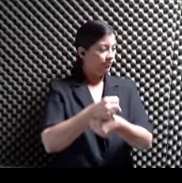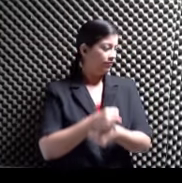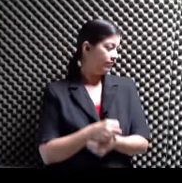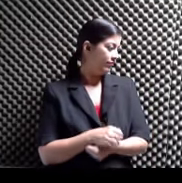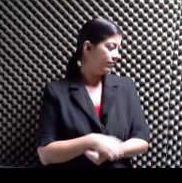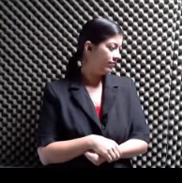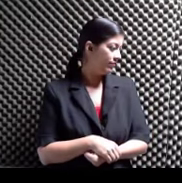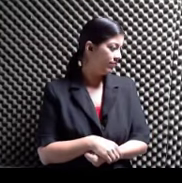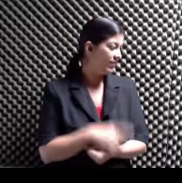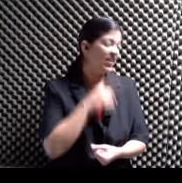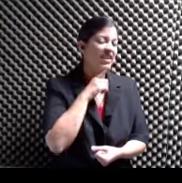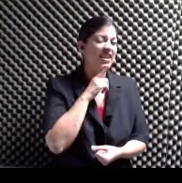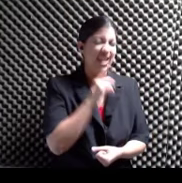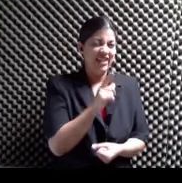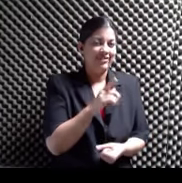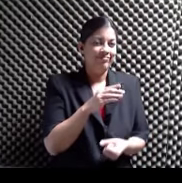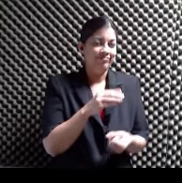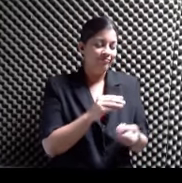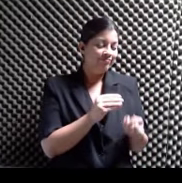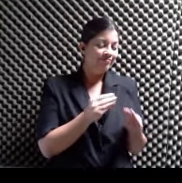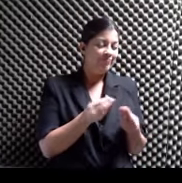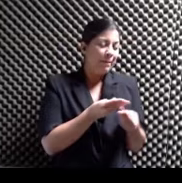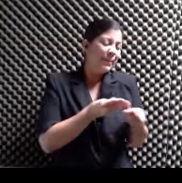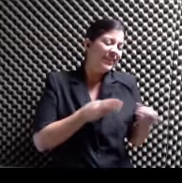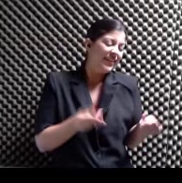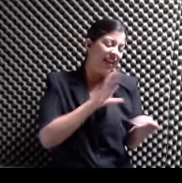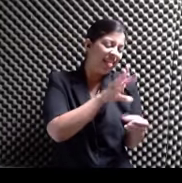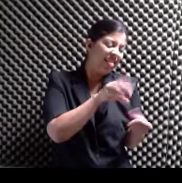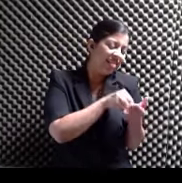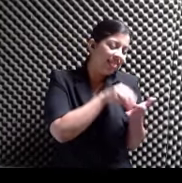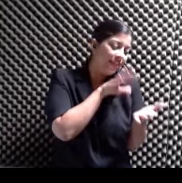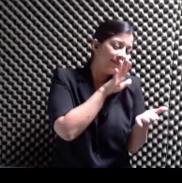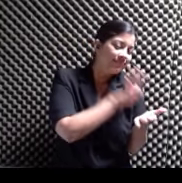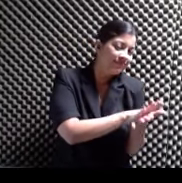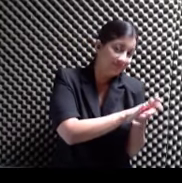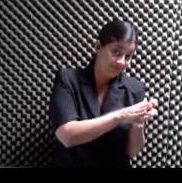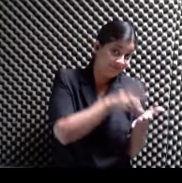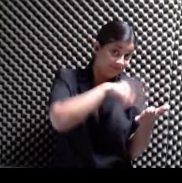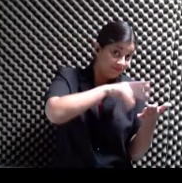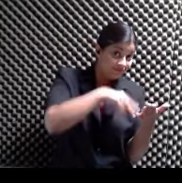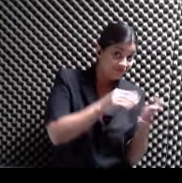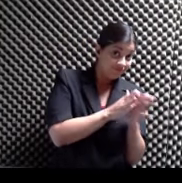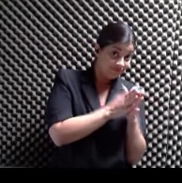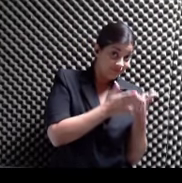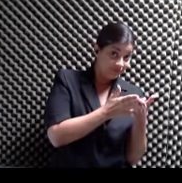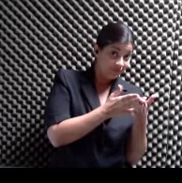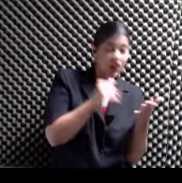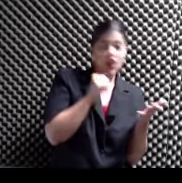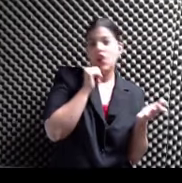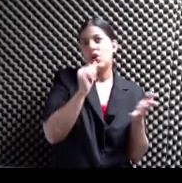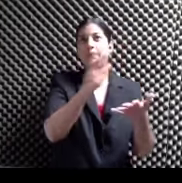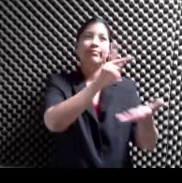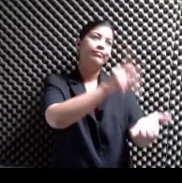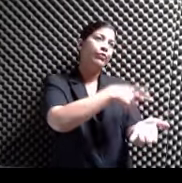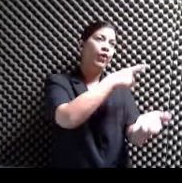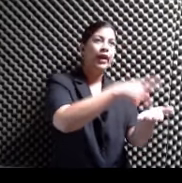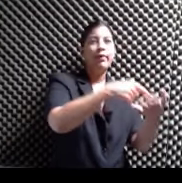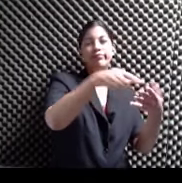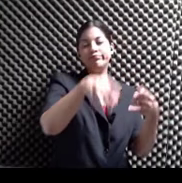Como carne A la lectura del libro No son solo Poemas sueltos Sino que entre todos Se construye una